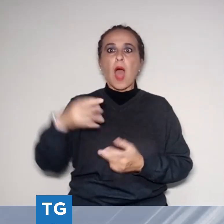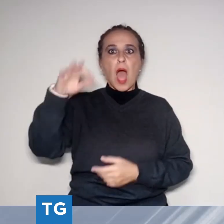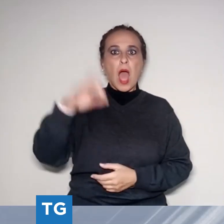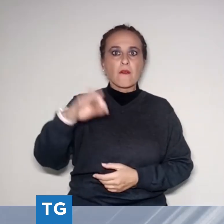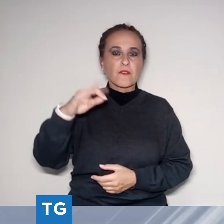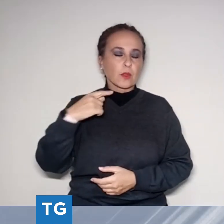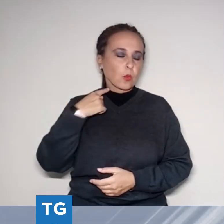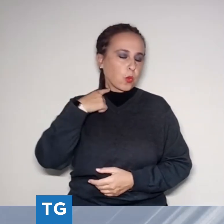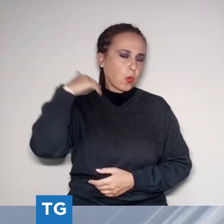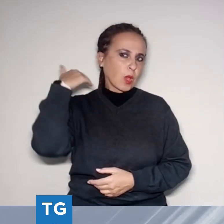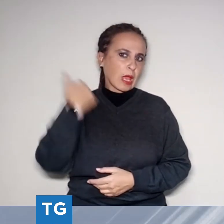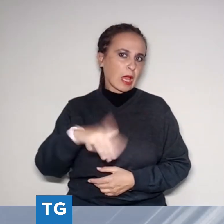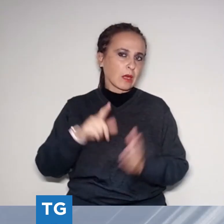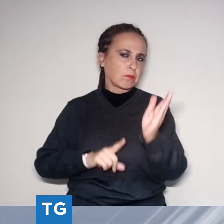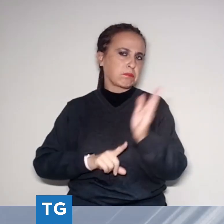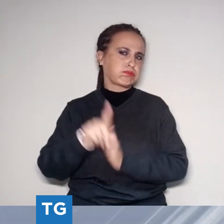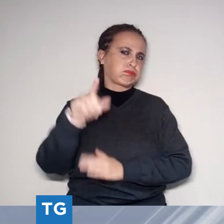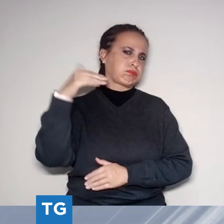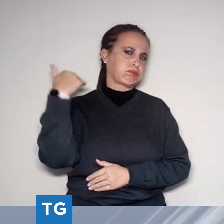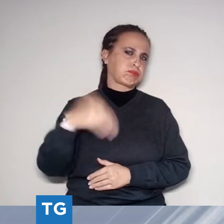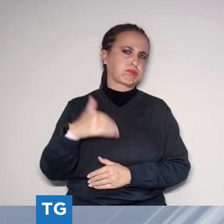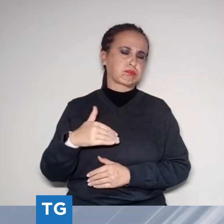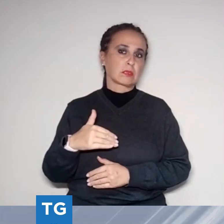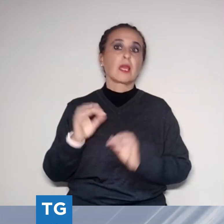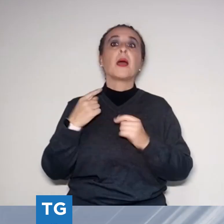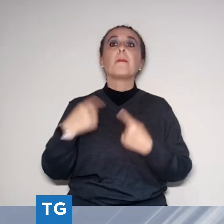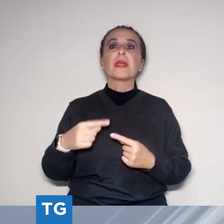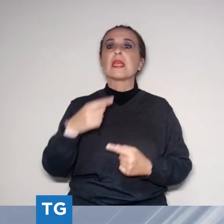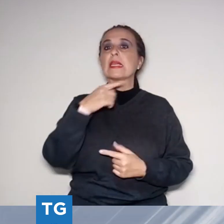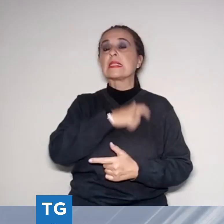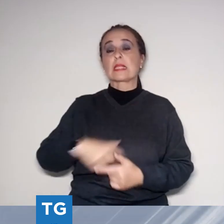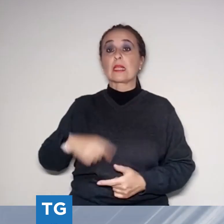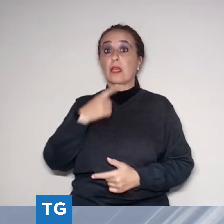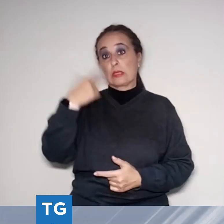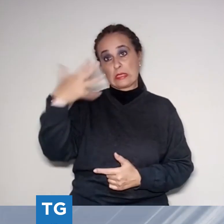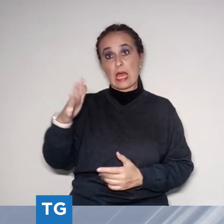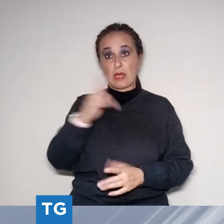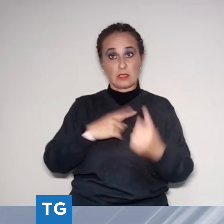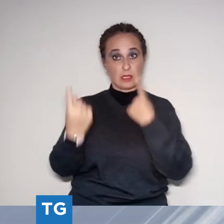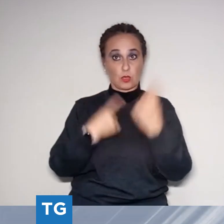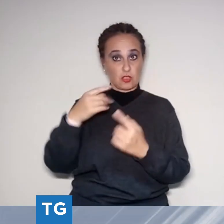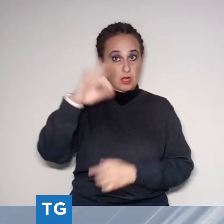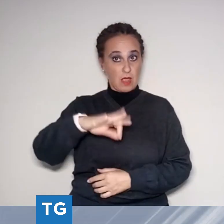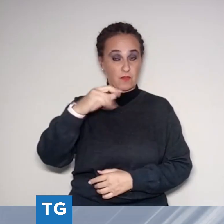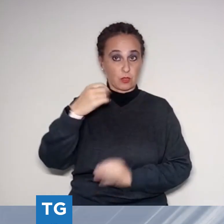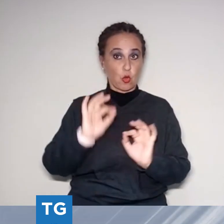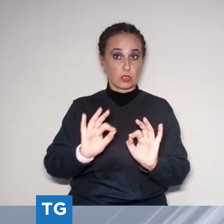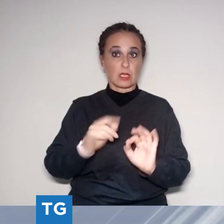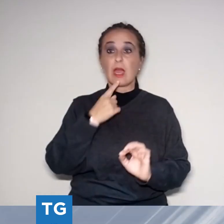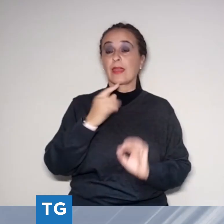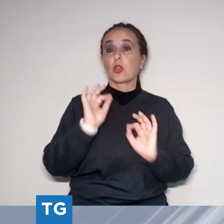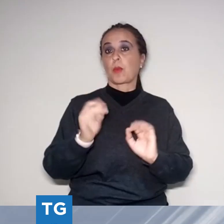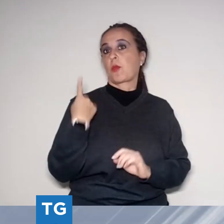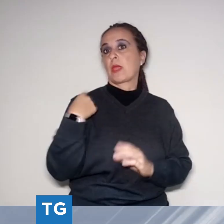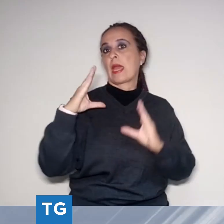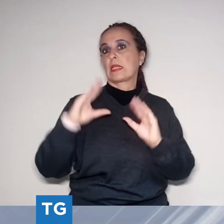Games. Lo ha detto il sindaco di Lucca, Mario Pardini, ospite dell'ultima puntata di E Venerdì su Noi TV insieme al direttore della